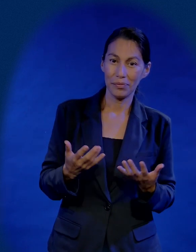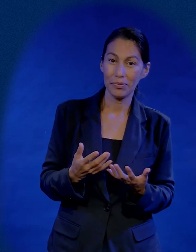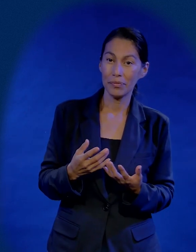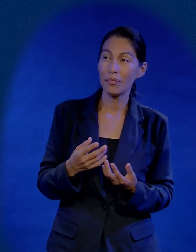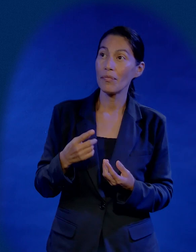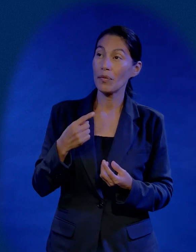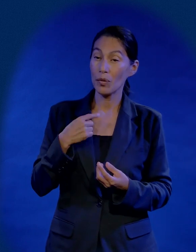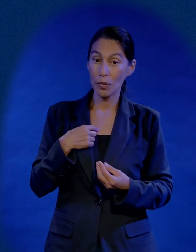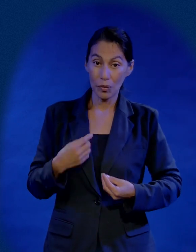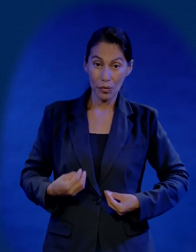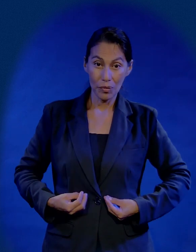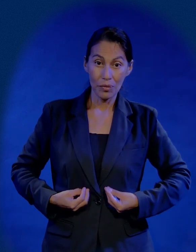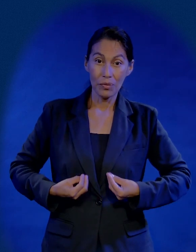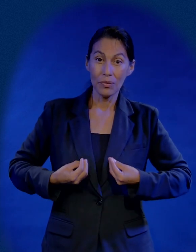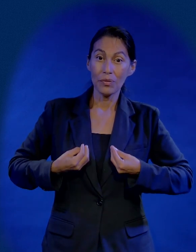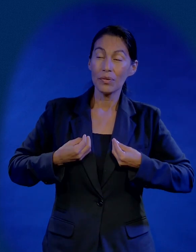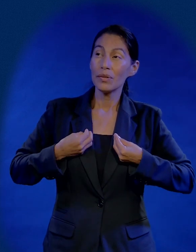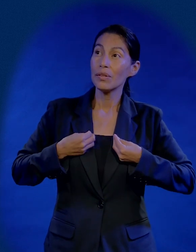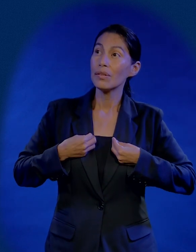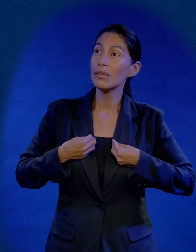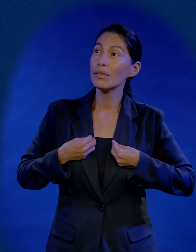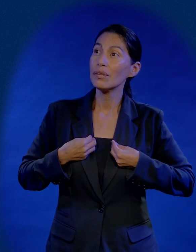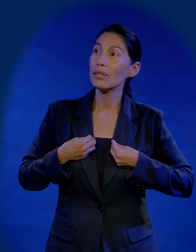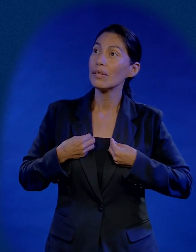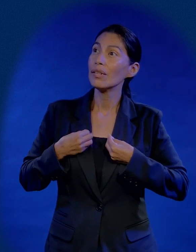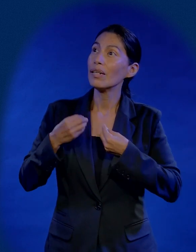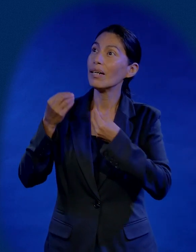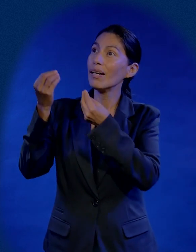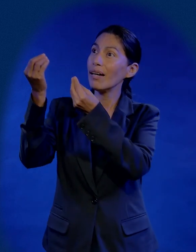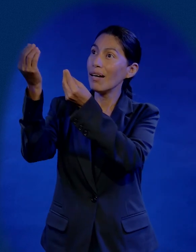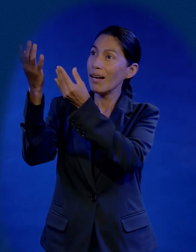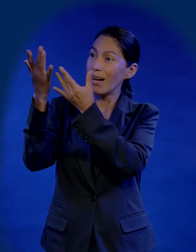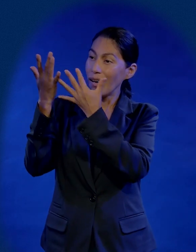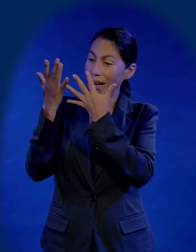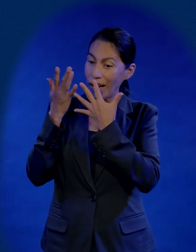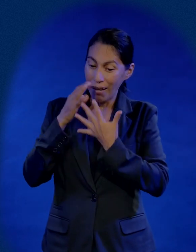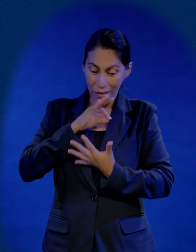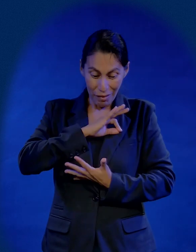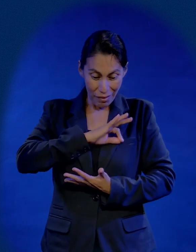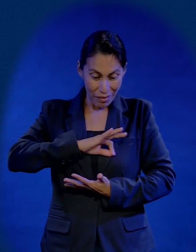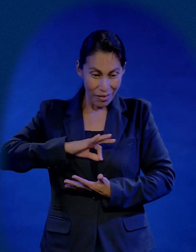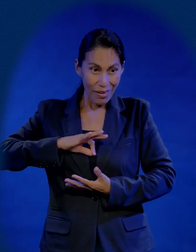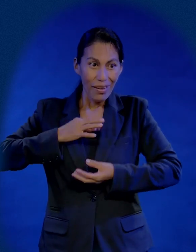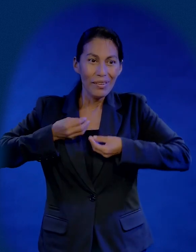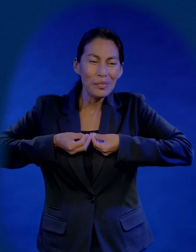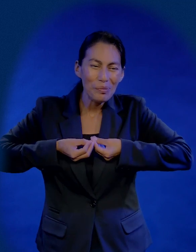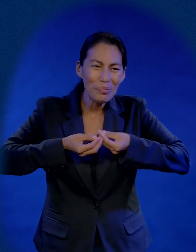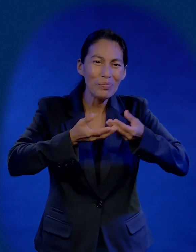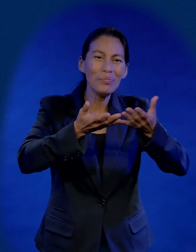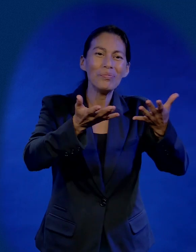Señor quiero vivir llevando al mundo la felicidad